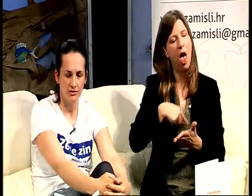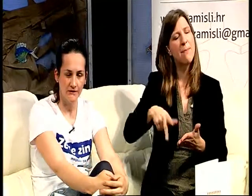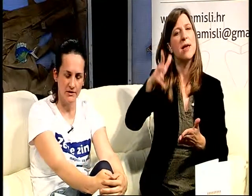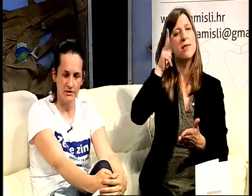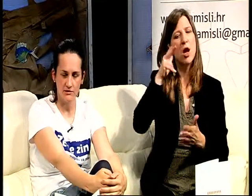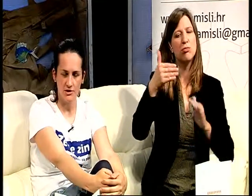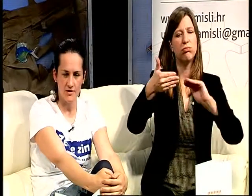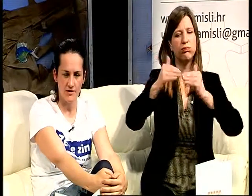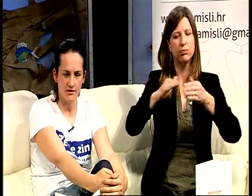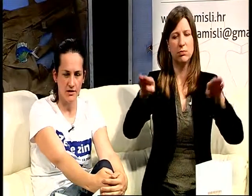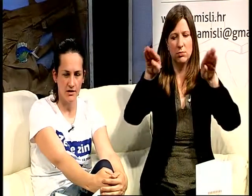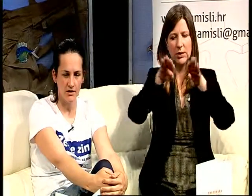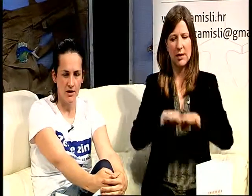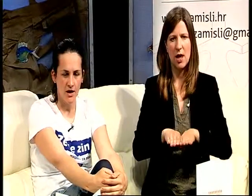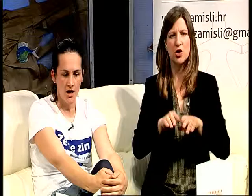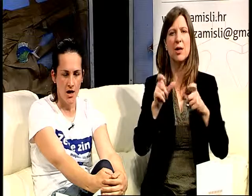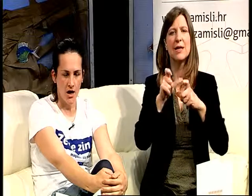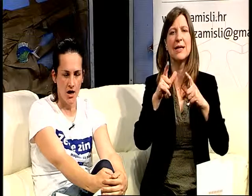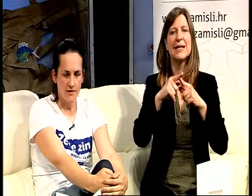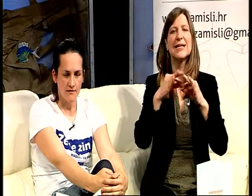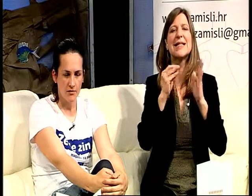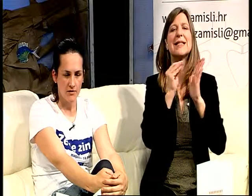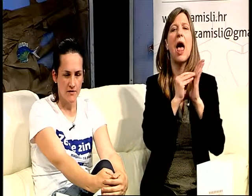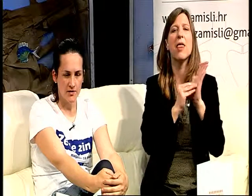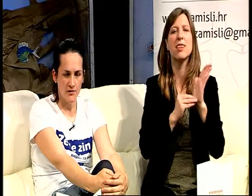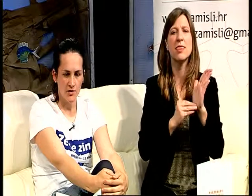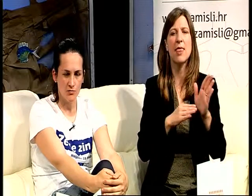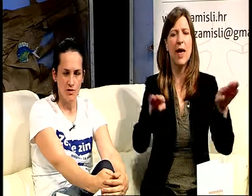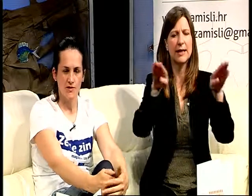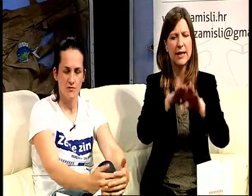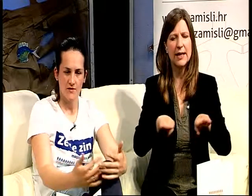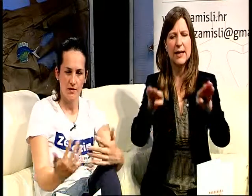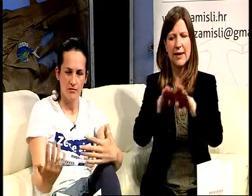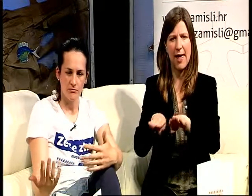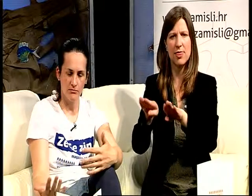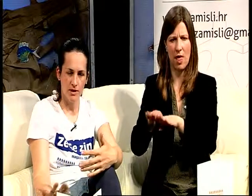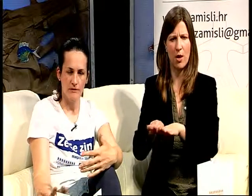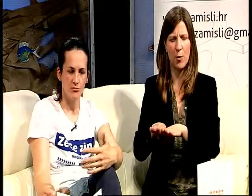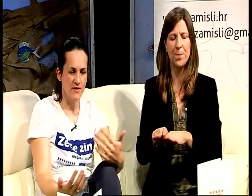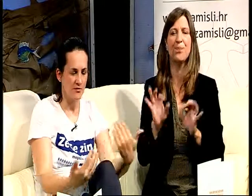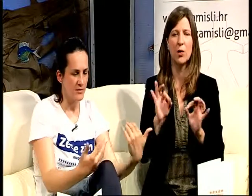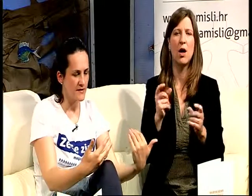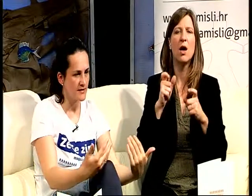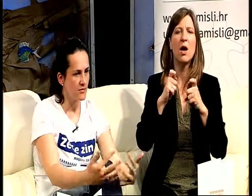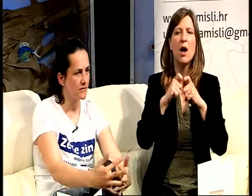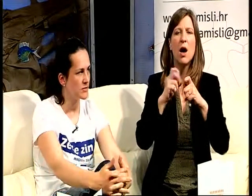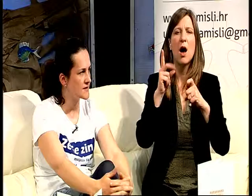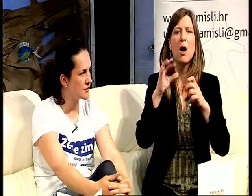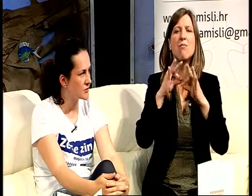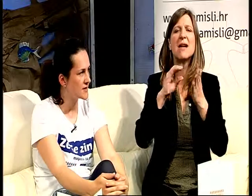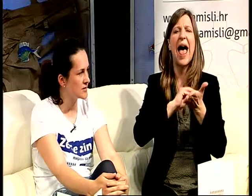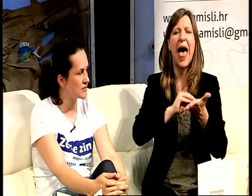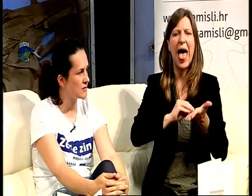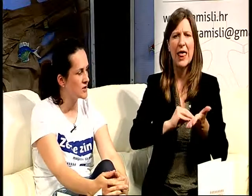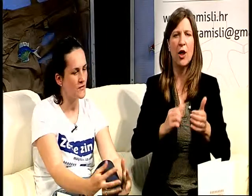potrebno definirati određene standarde, a svi mi koji se ne susrećemo, recimo, sa brajevim pismom ili sa znakovnim